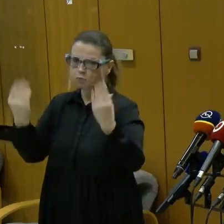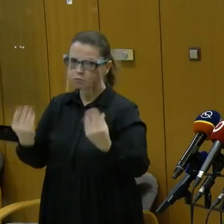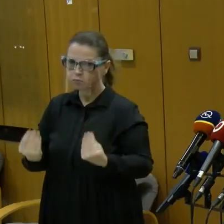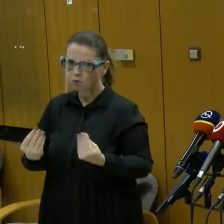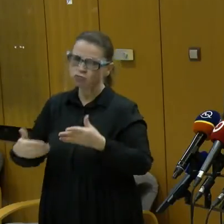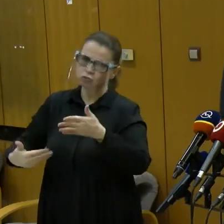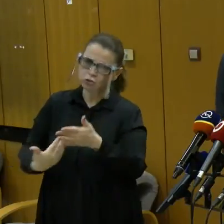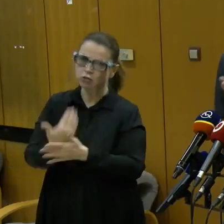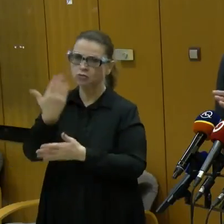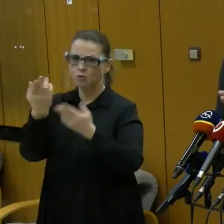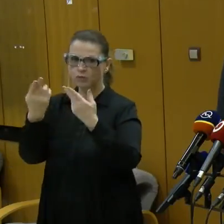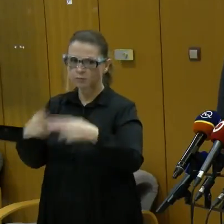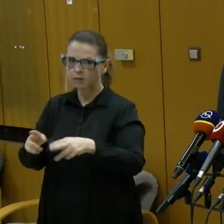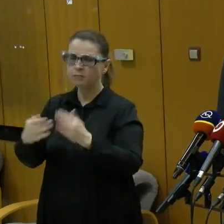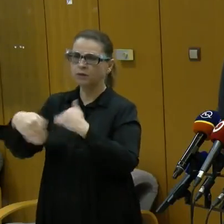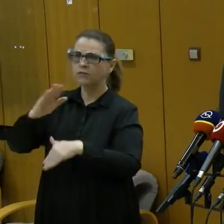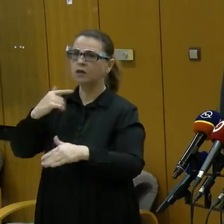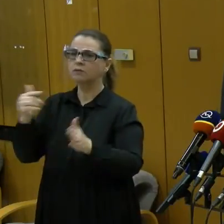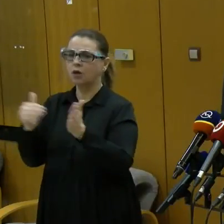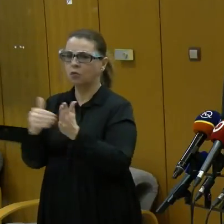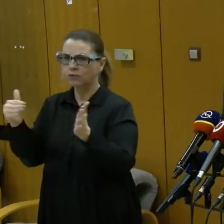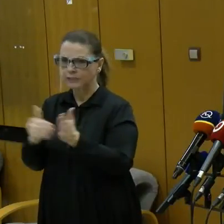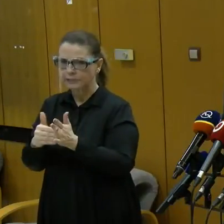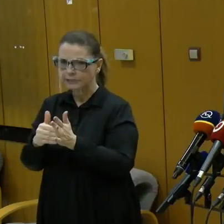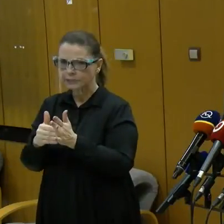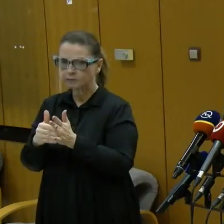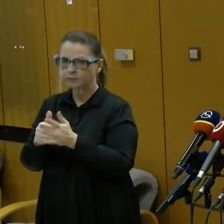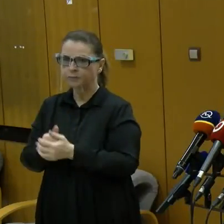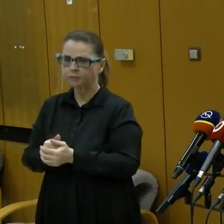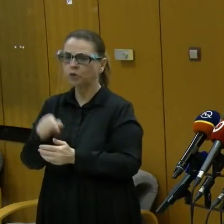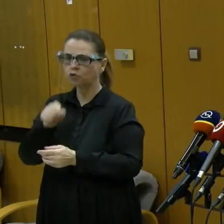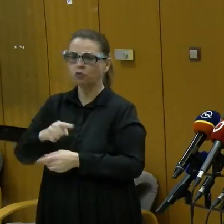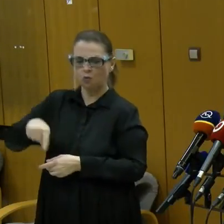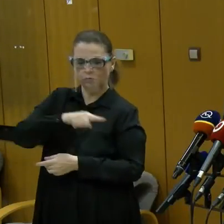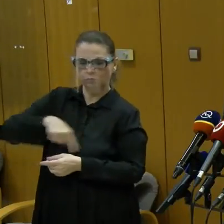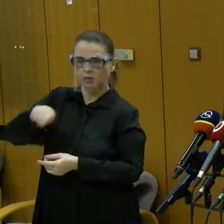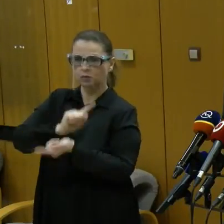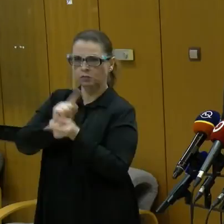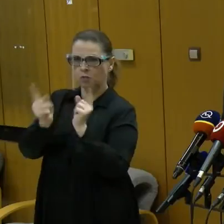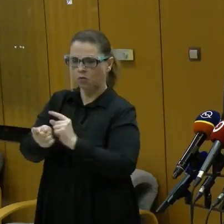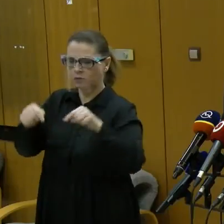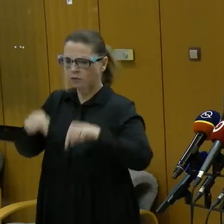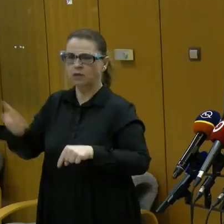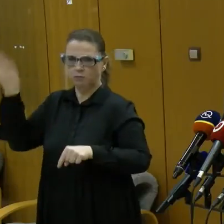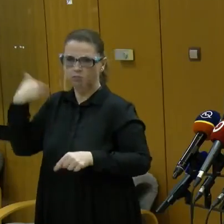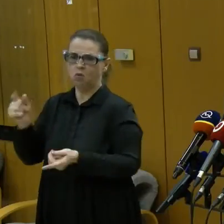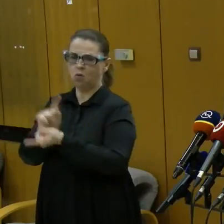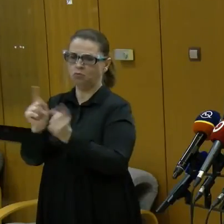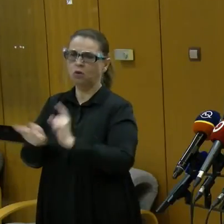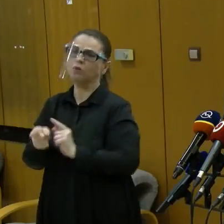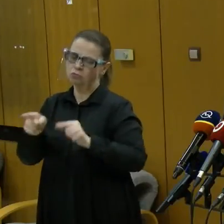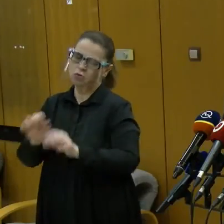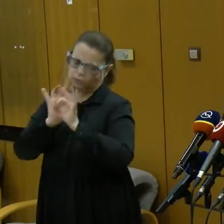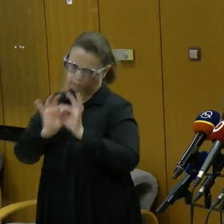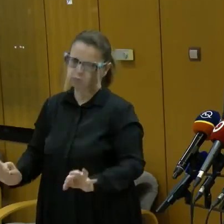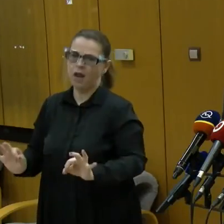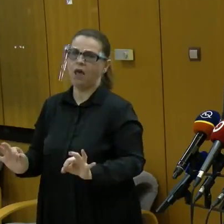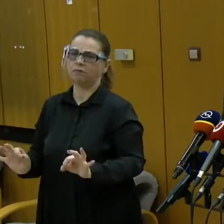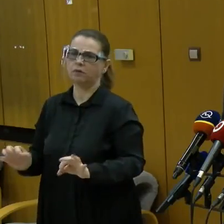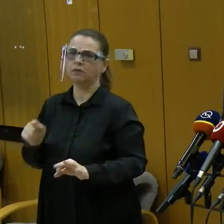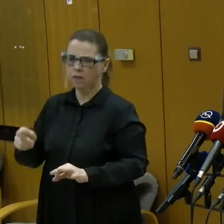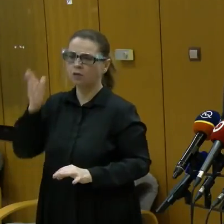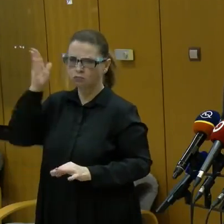nových prípadov viac ako tisíc. Toto je dohoda, na čo my sa dnes dohodli a považujem to za správne. Takto to